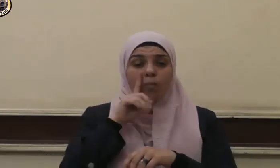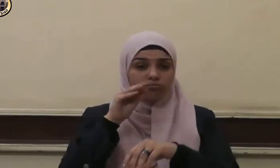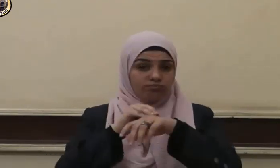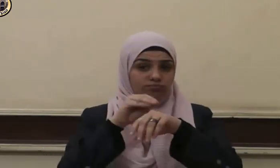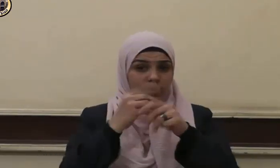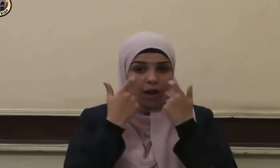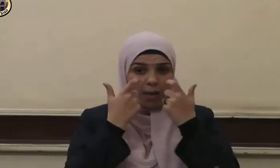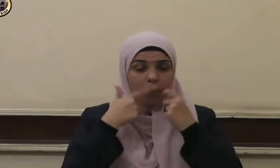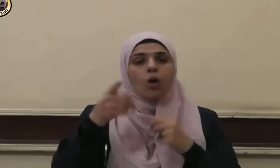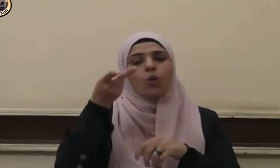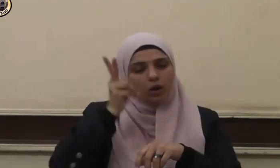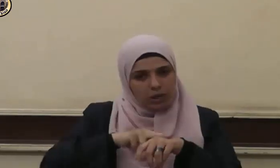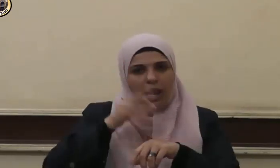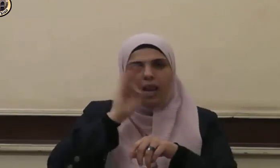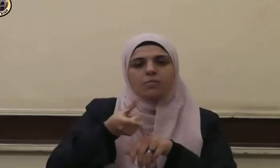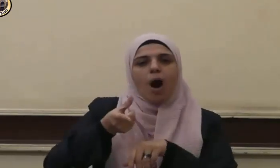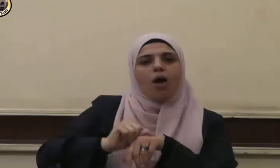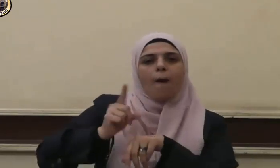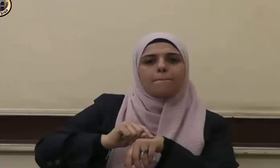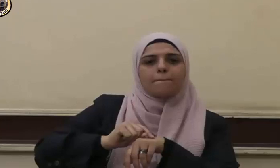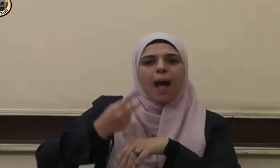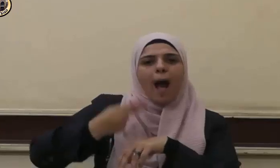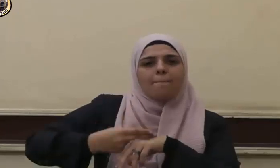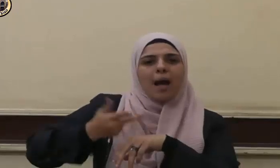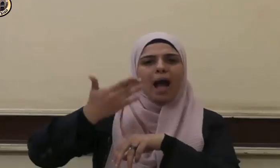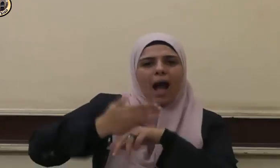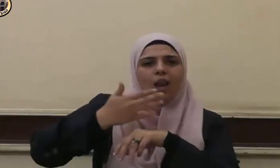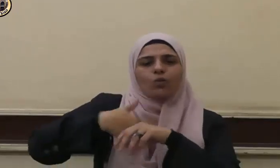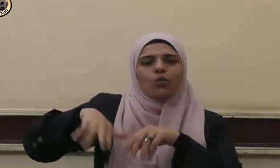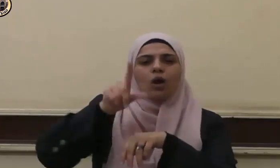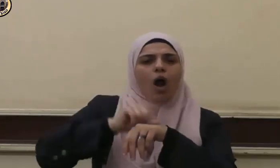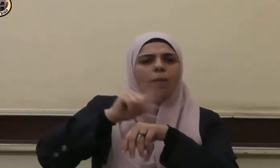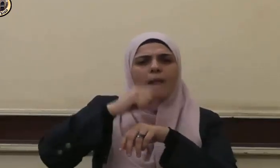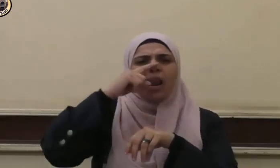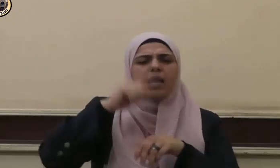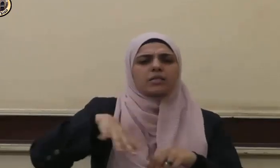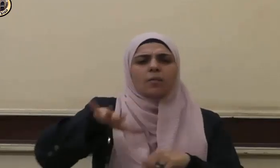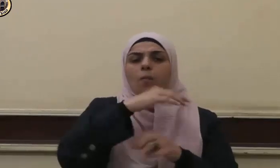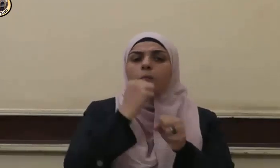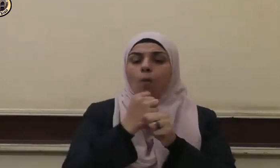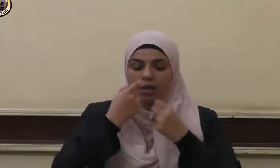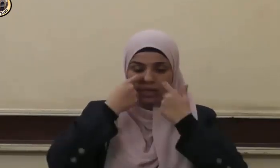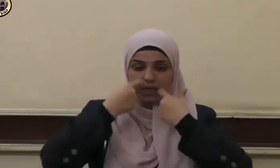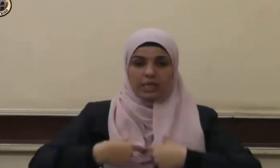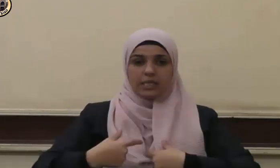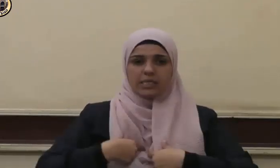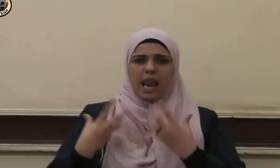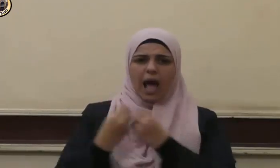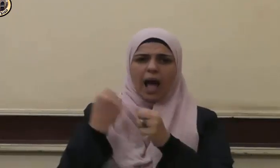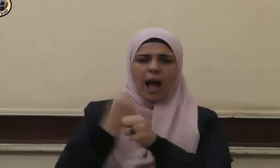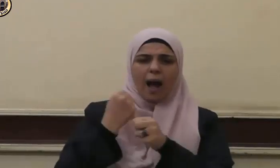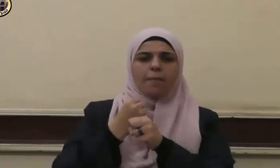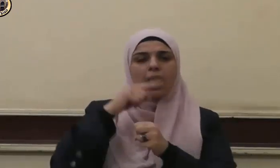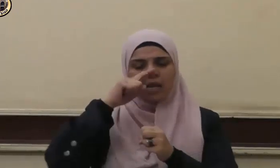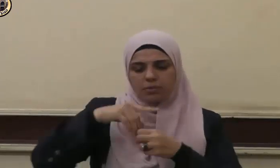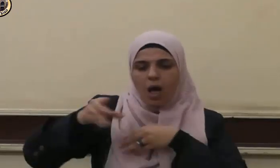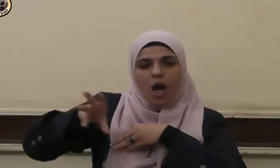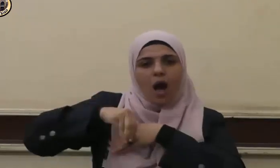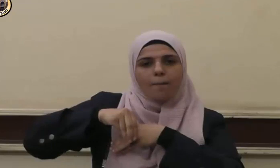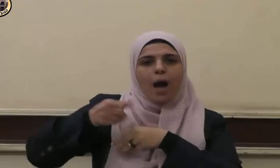أوصى بذو الأرحام وهم من يرتبط الإنسان معهم بقرابة